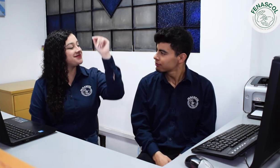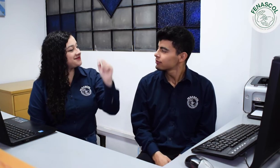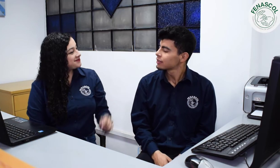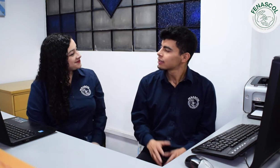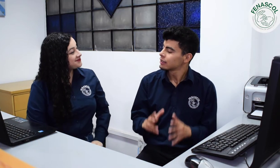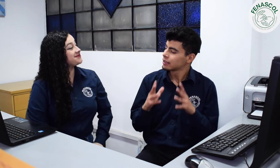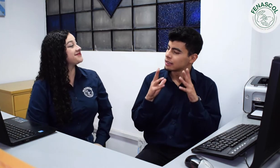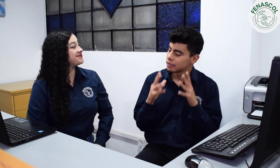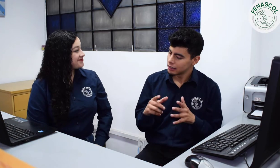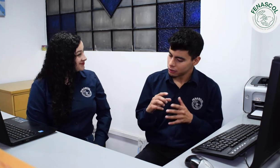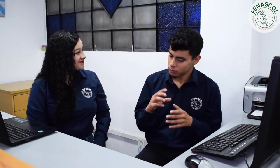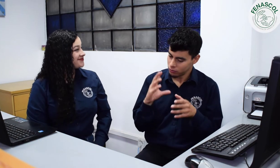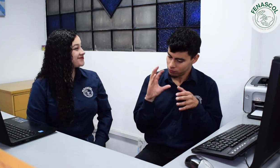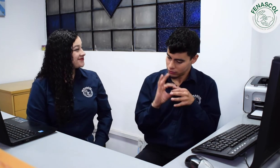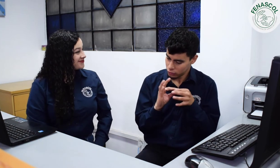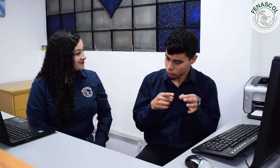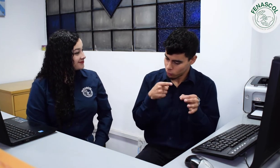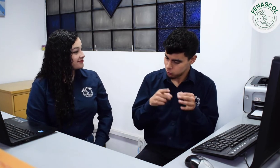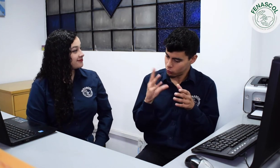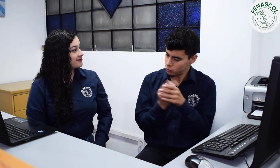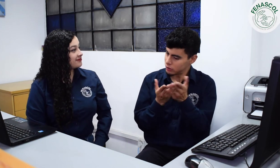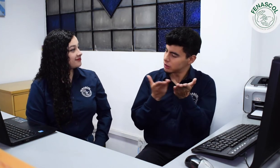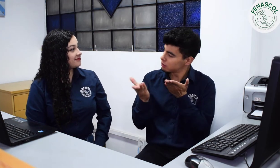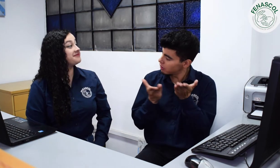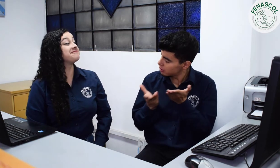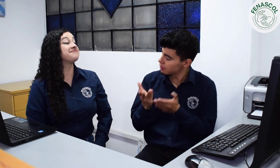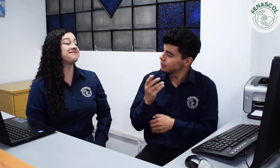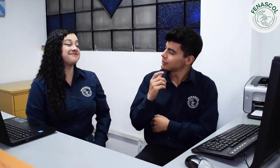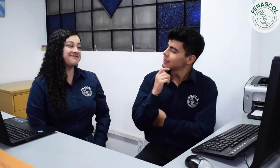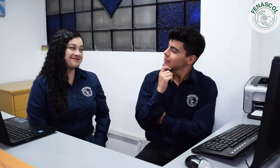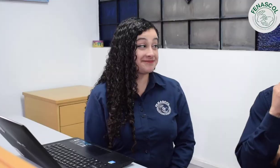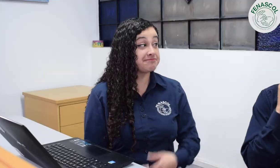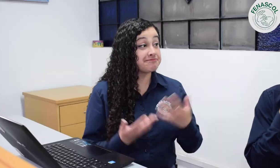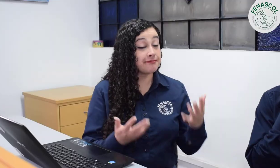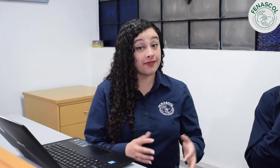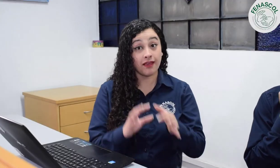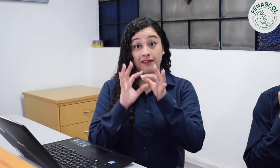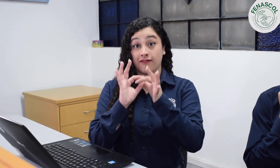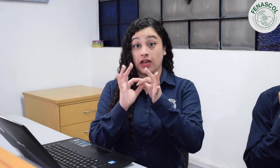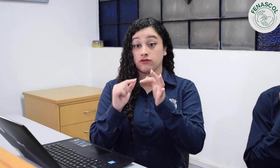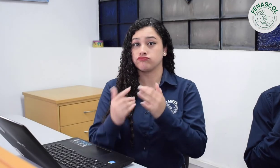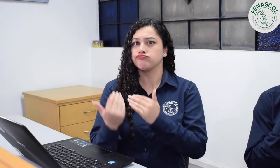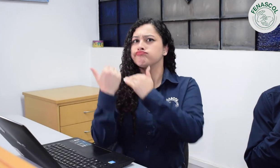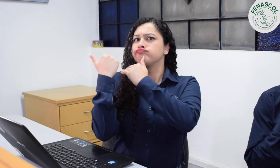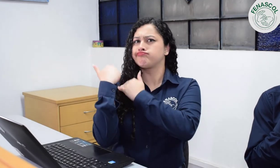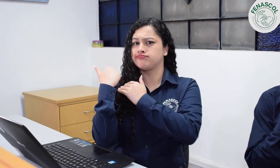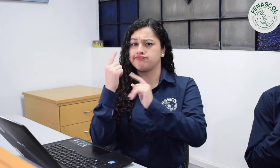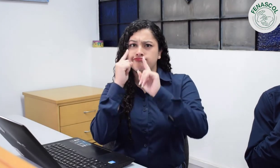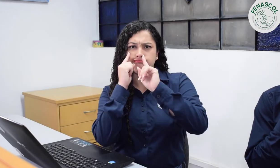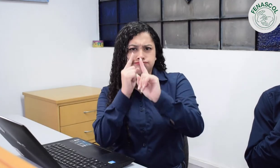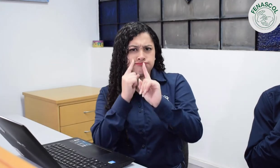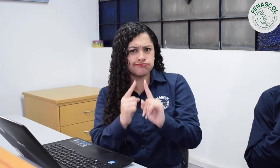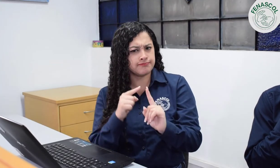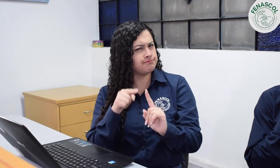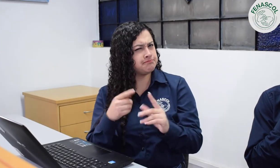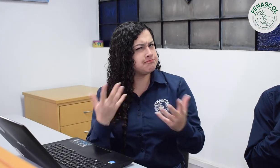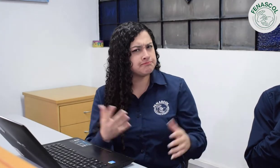¡Ah! Fenascol cuenta con esos servicios incluyentes. Así es. Los servicios de Fenascol